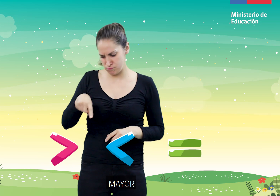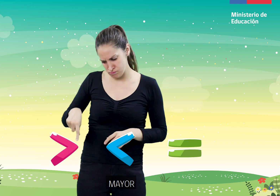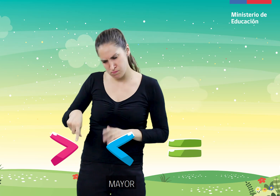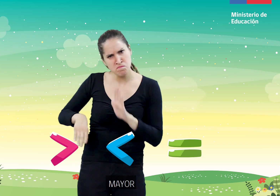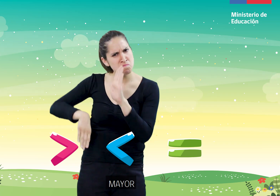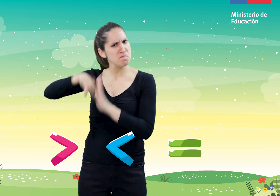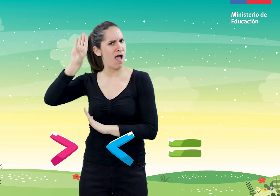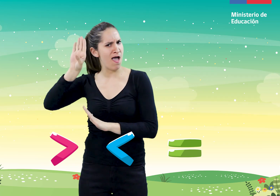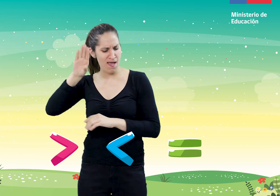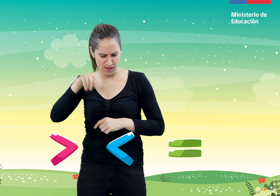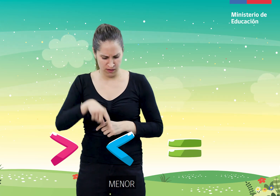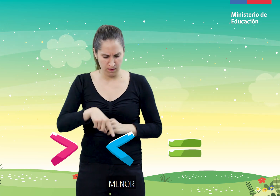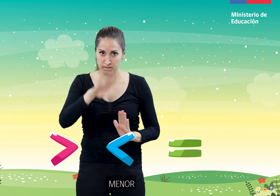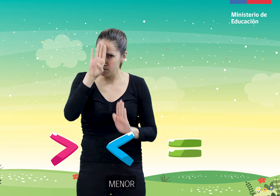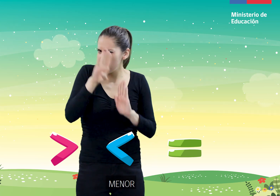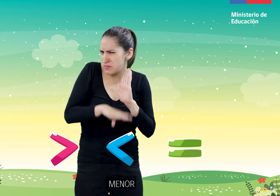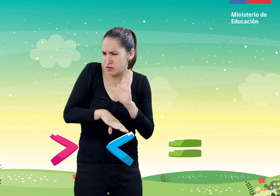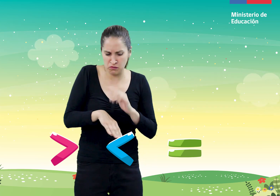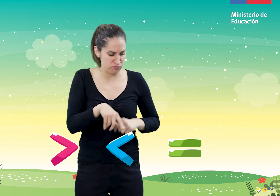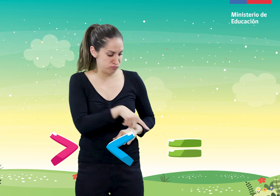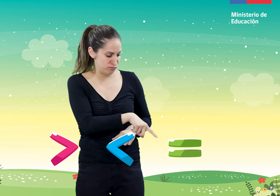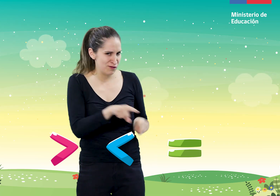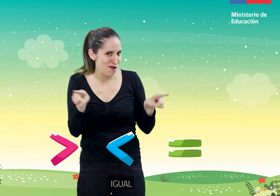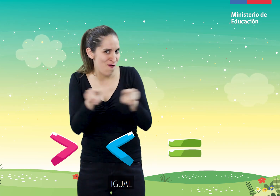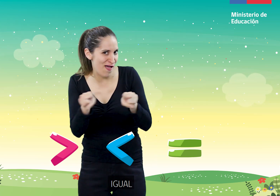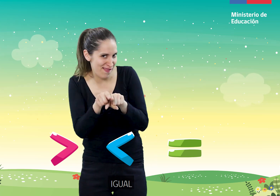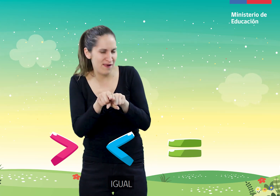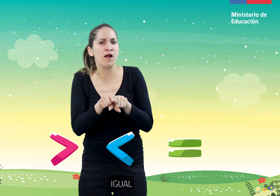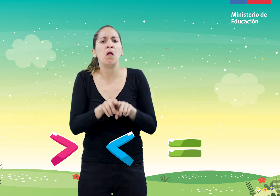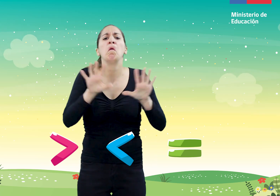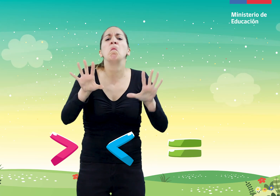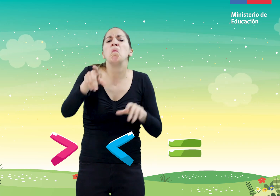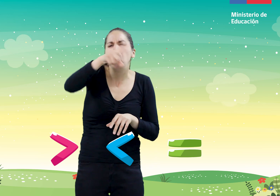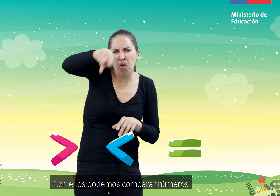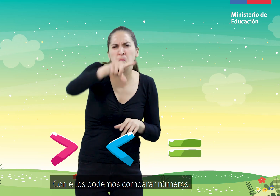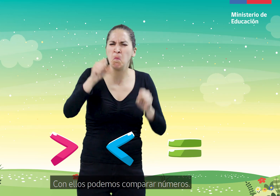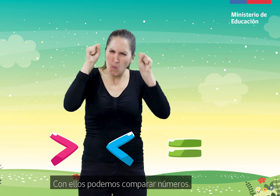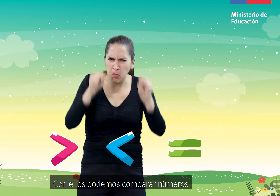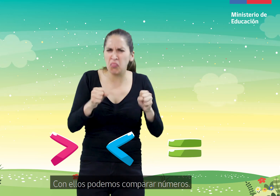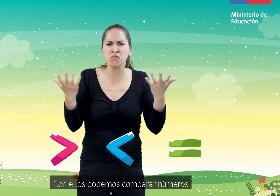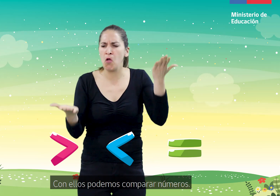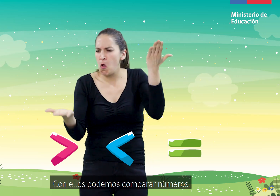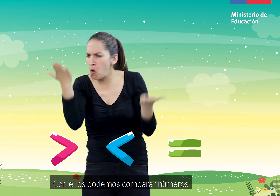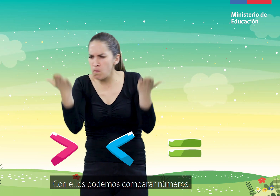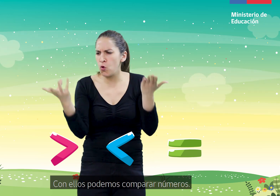Mayor Menor Igual Con ellos podemos comparar números.